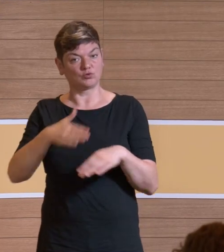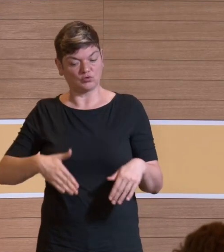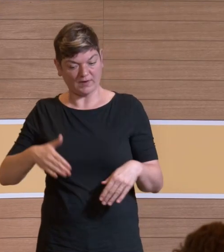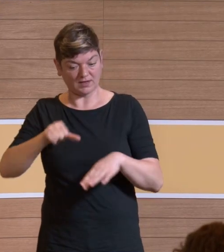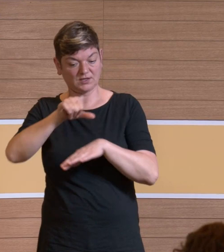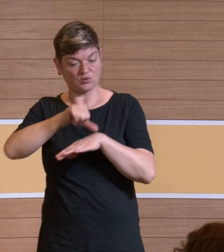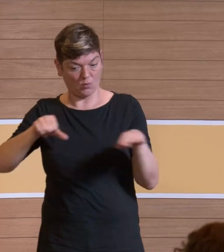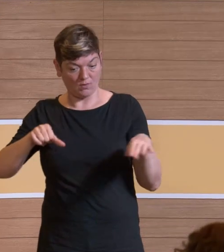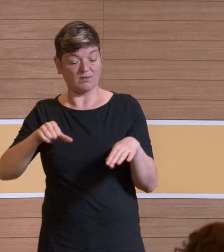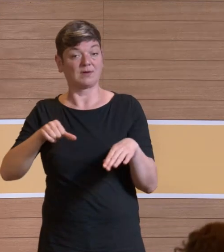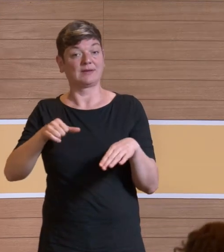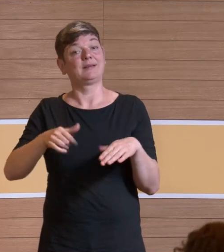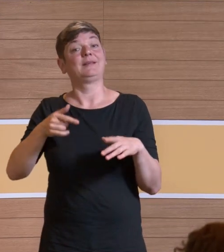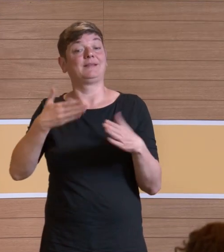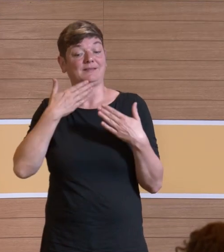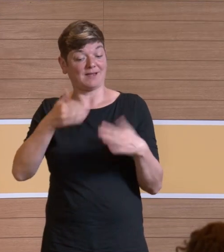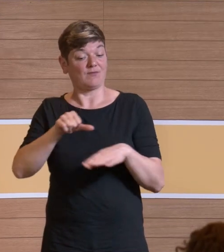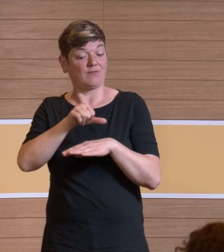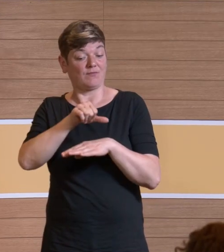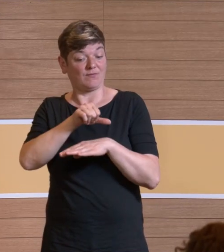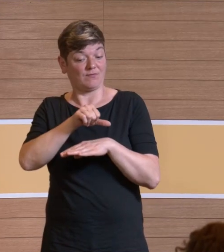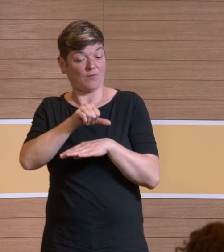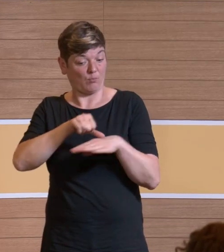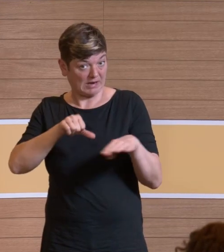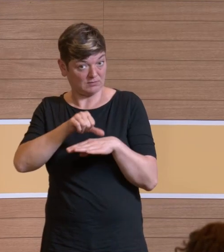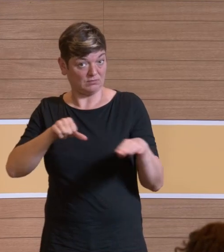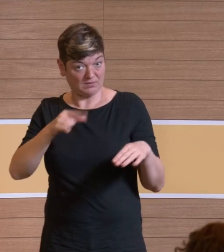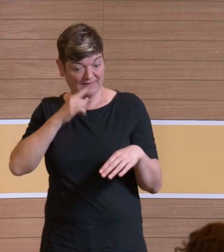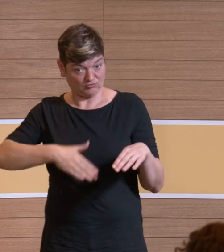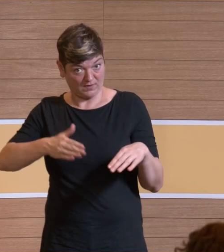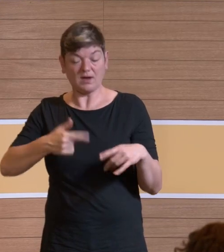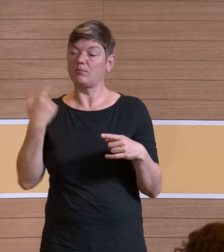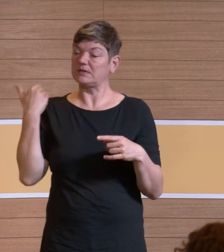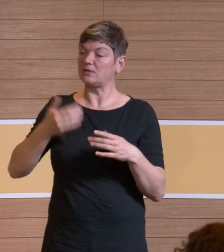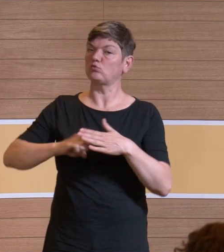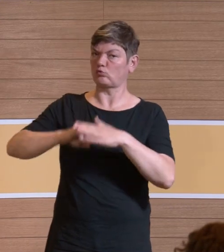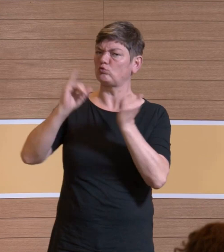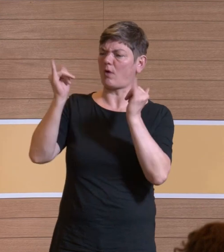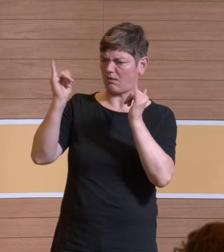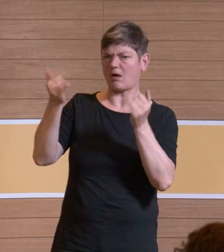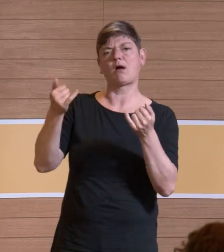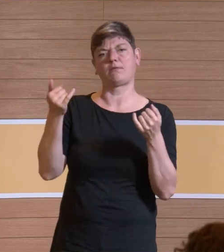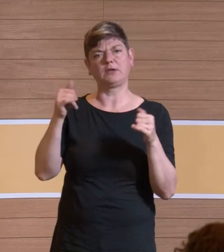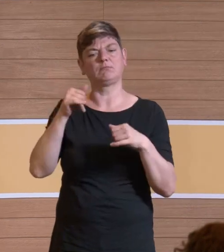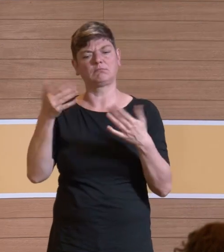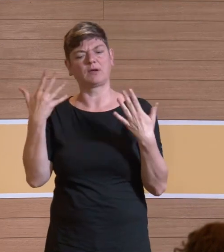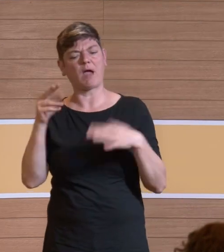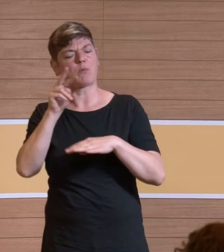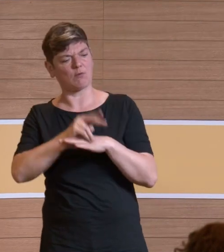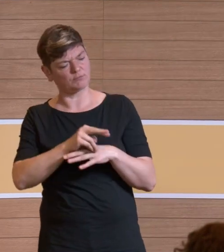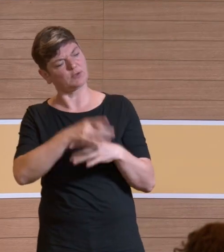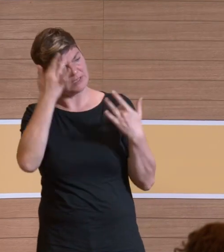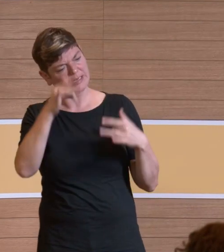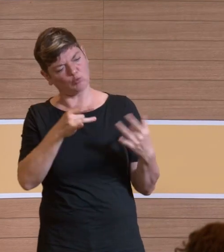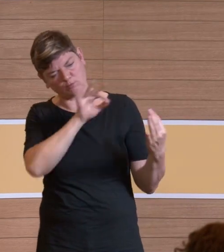Schwangerschaft. Ich habe das eigentlich bisher unterstützt und habe mich bemüht, das auch bei der Gewerbeaufsicht, eine